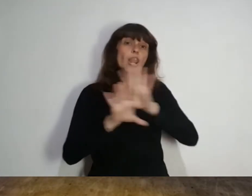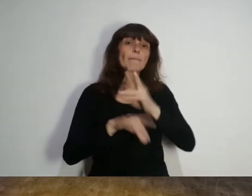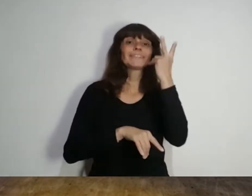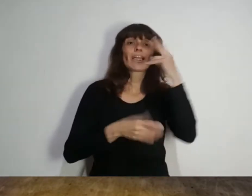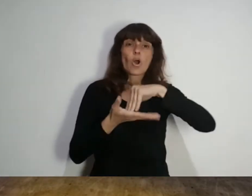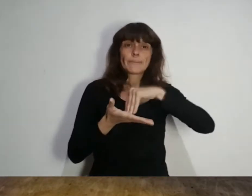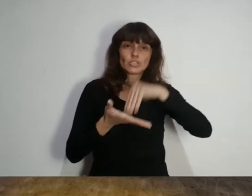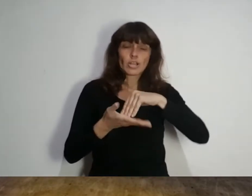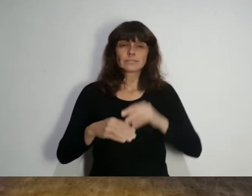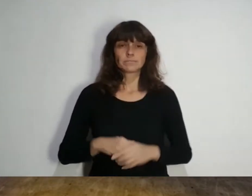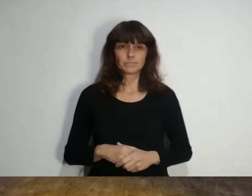era de 2 millones.